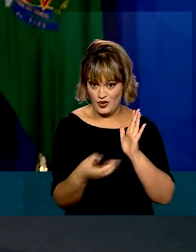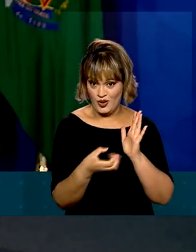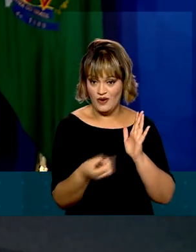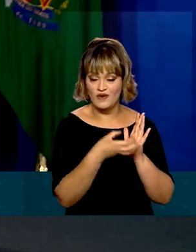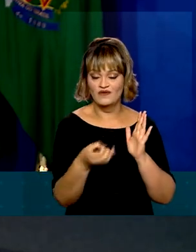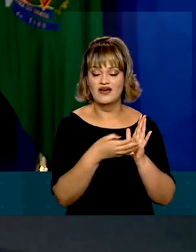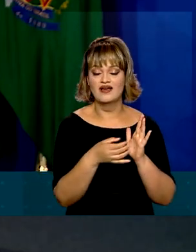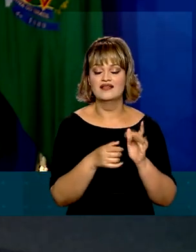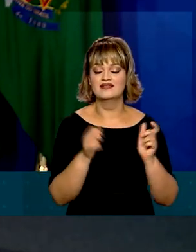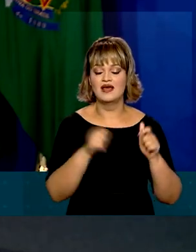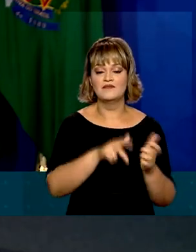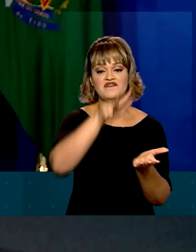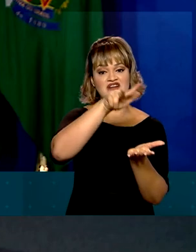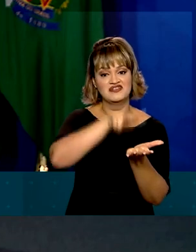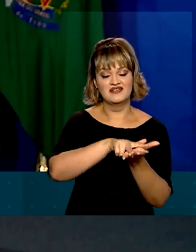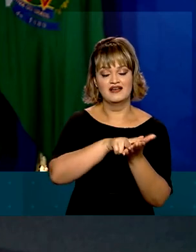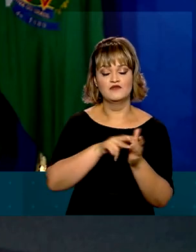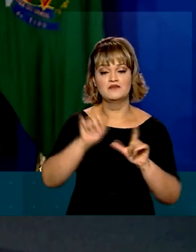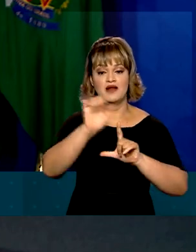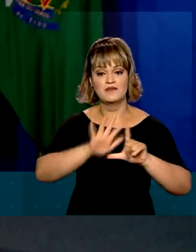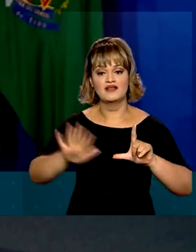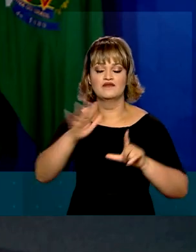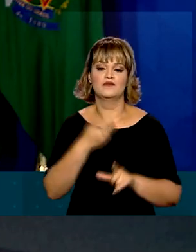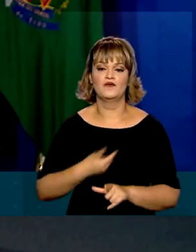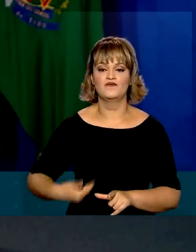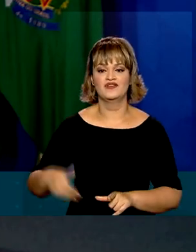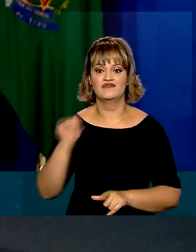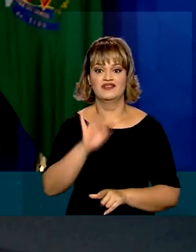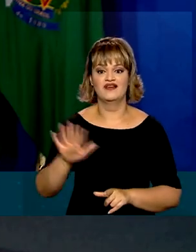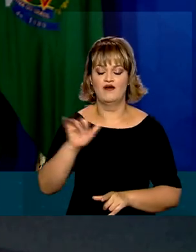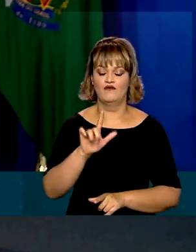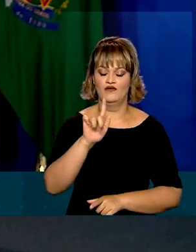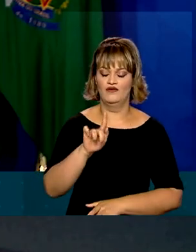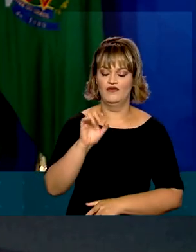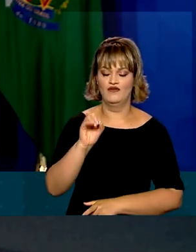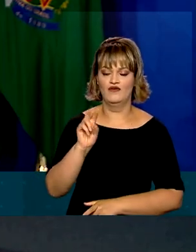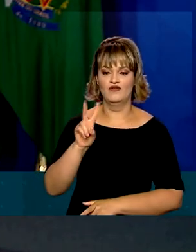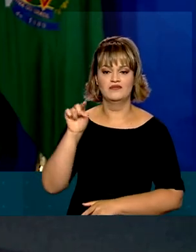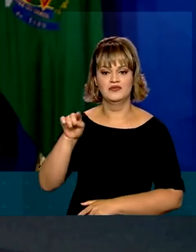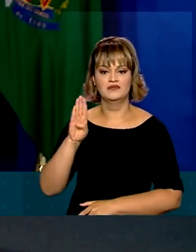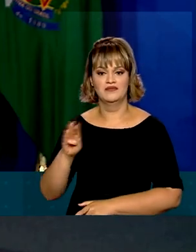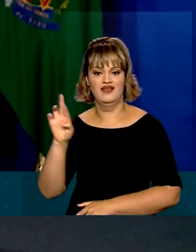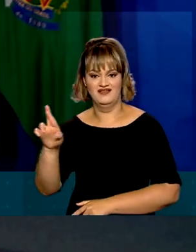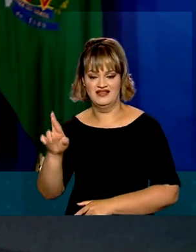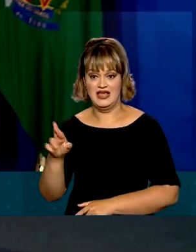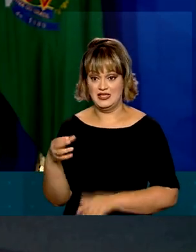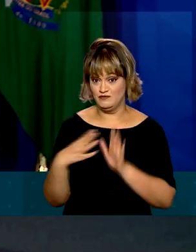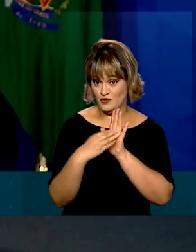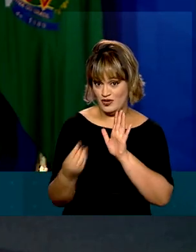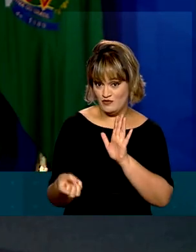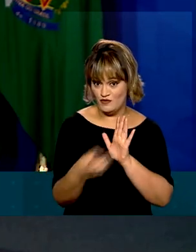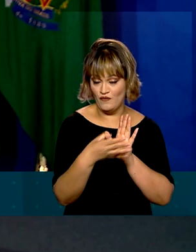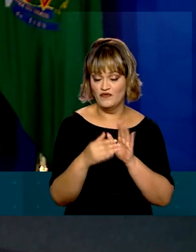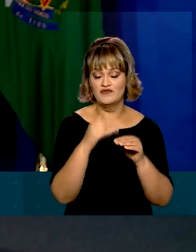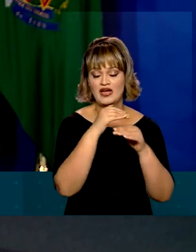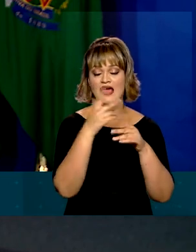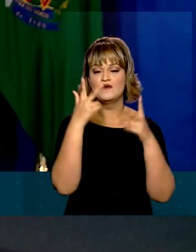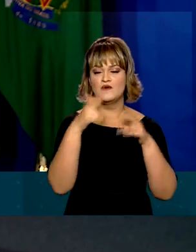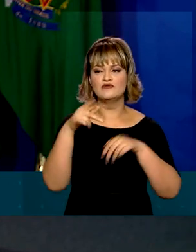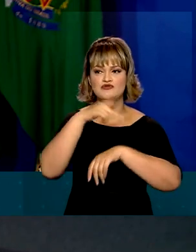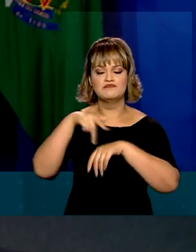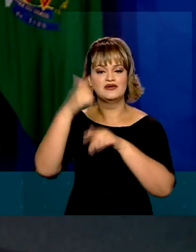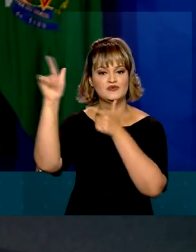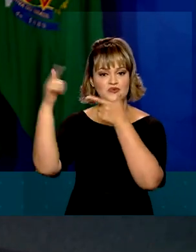será validada pela plataforma do governo federal, o gov.br. O novo modelo segue padrão internacional